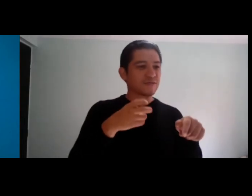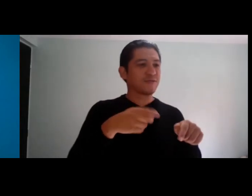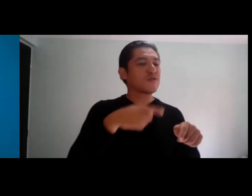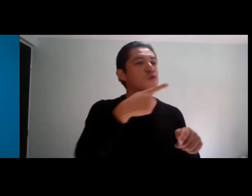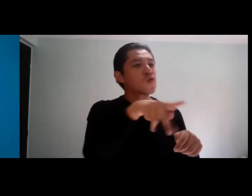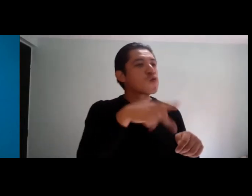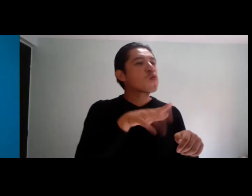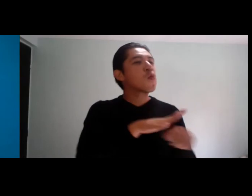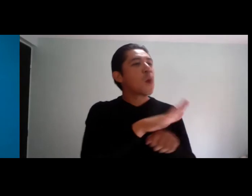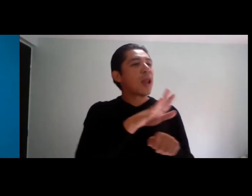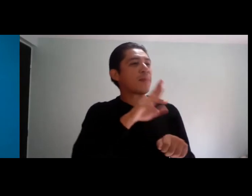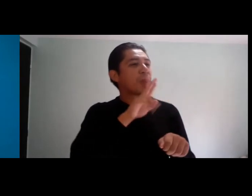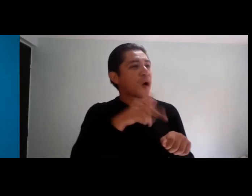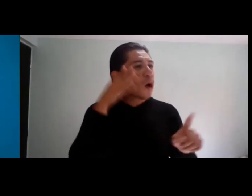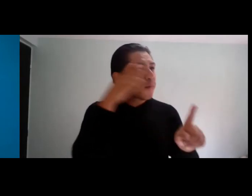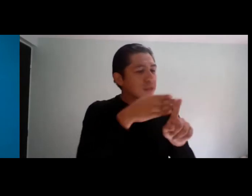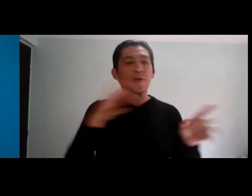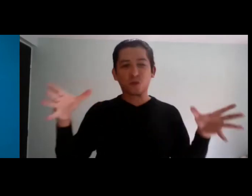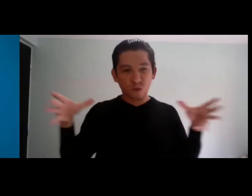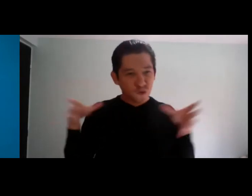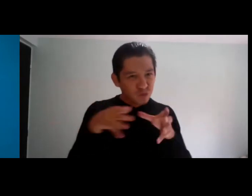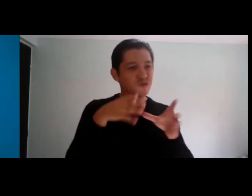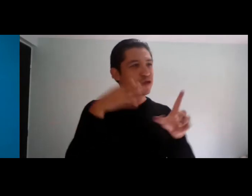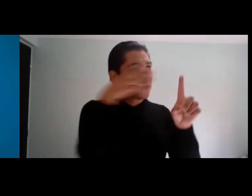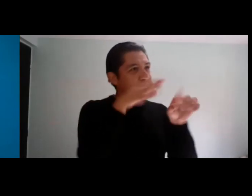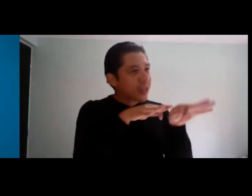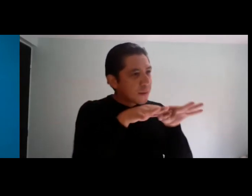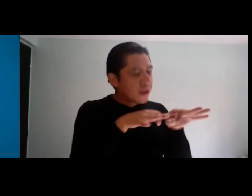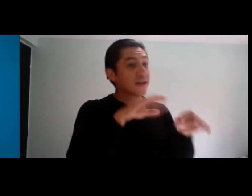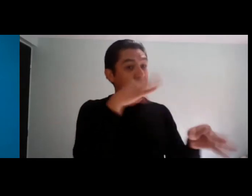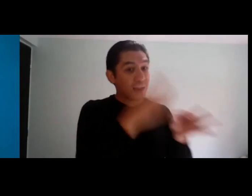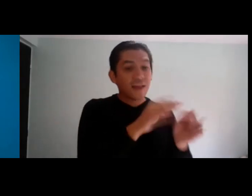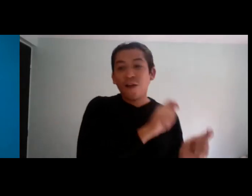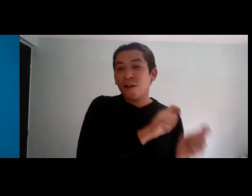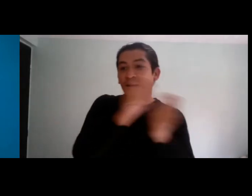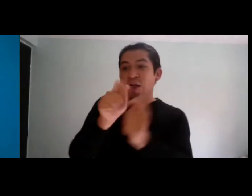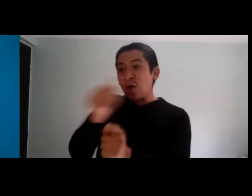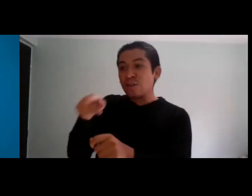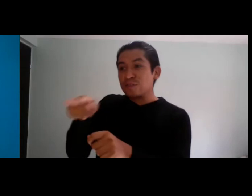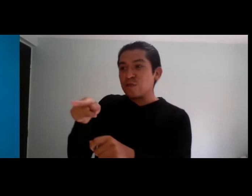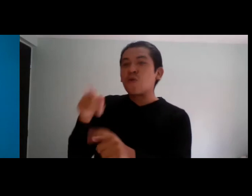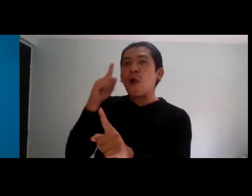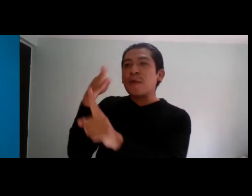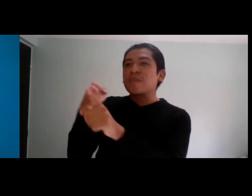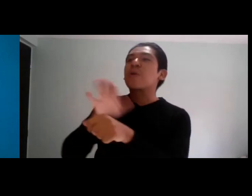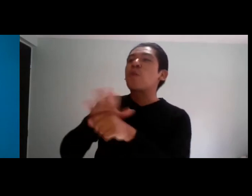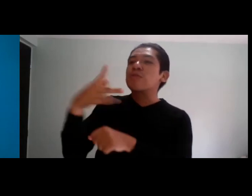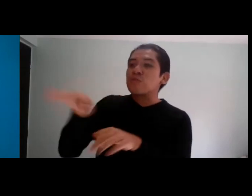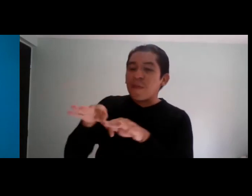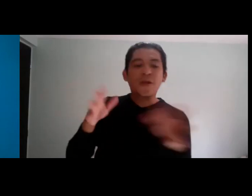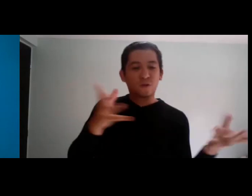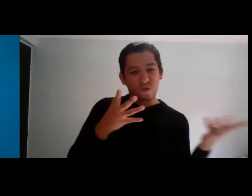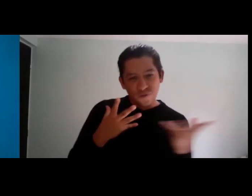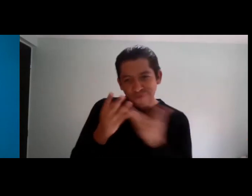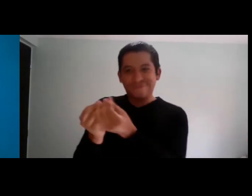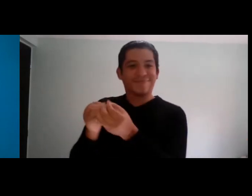y creemos que desde, desde este objetivo de compartir, pues cada uno le queda clara cuál es su responsabilidad, ¿no?